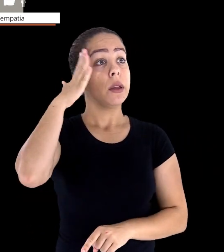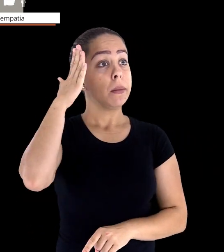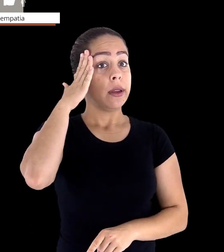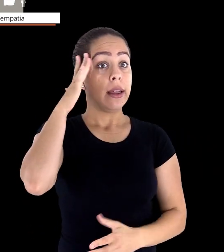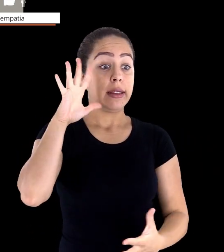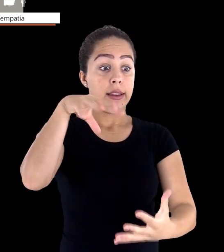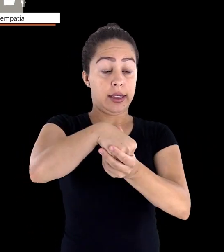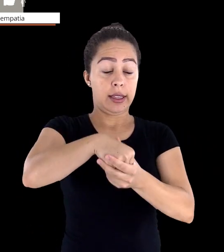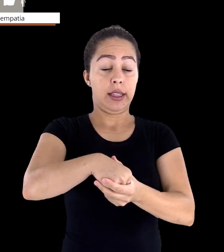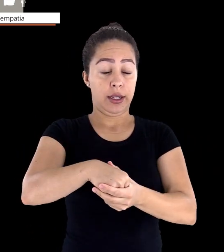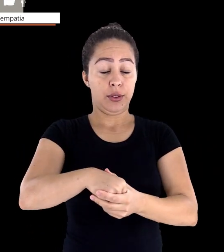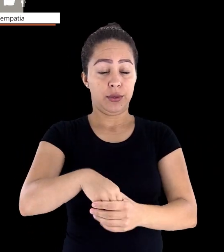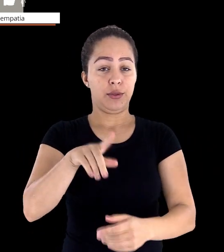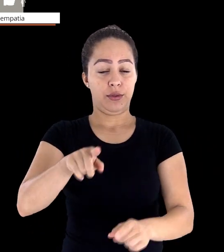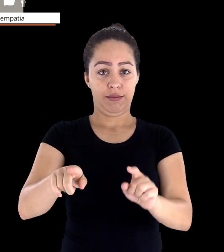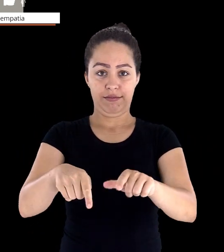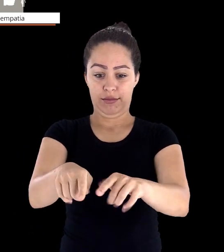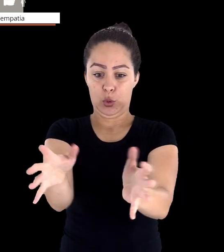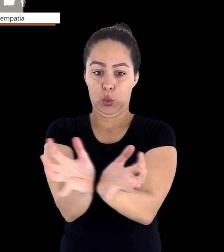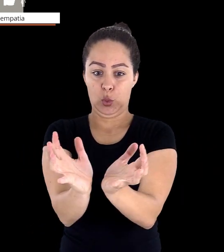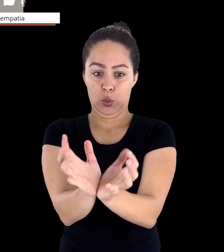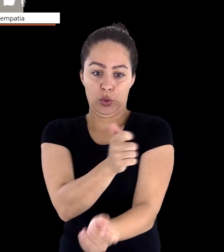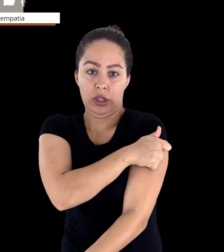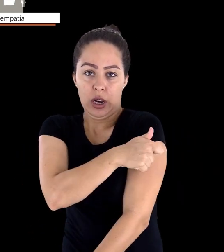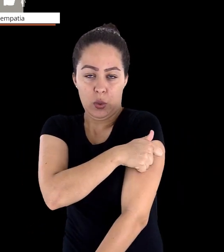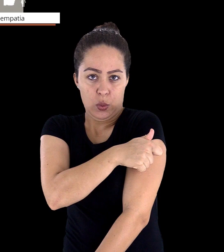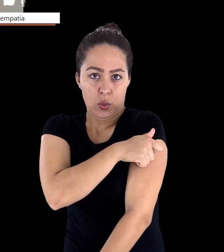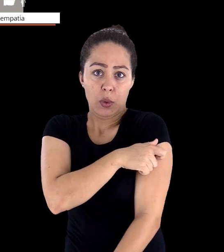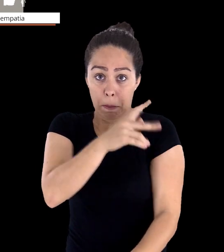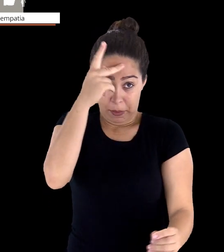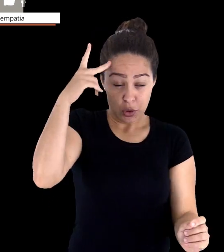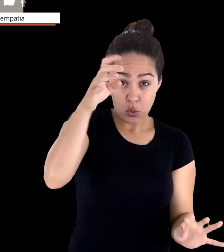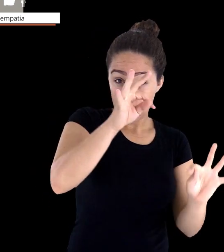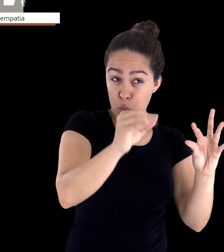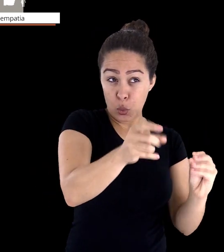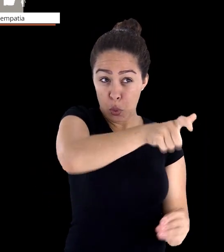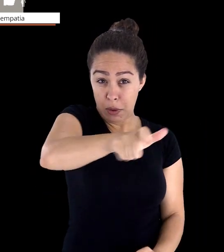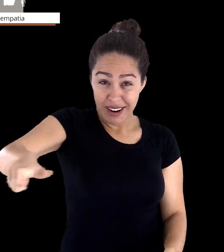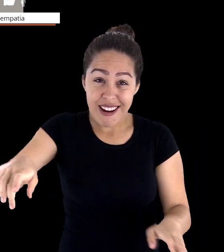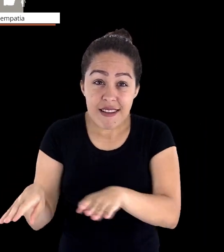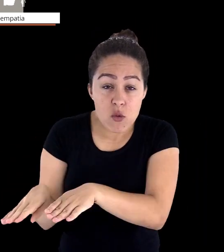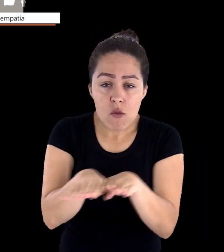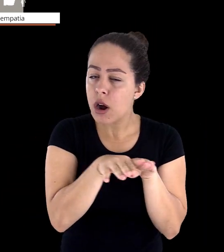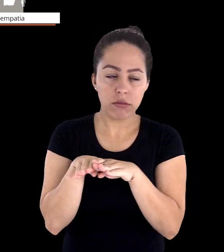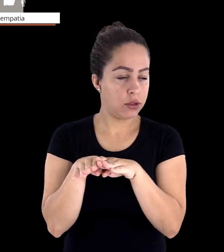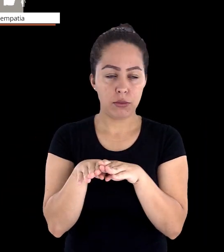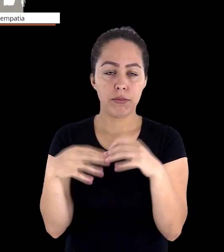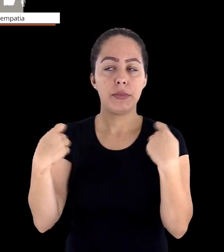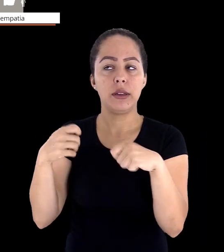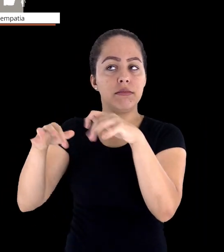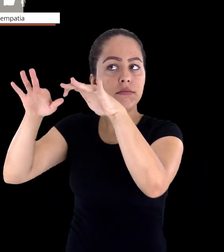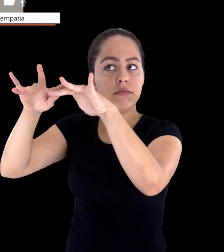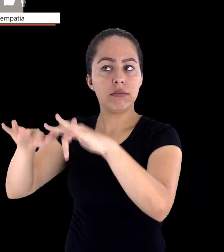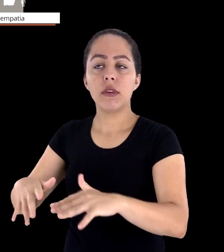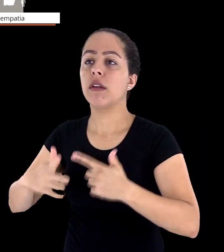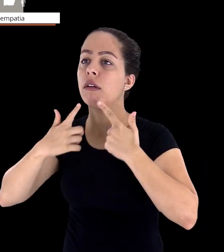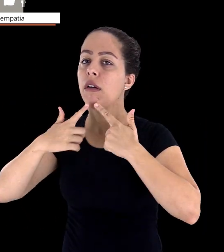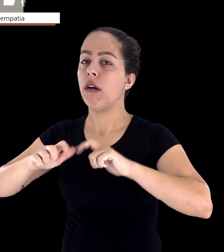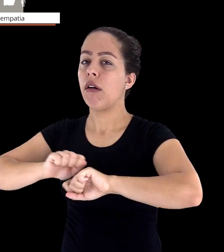turma teremos vários estilos, nem todos vão corresponder da mesma forma. Procurar utilizar uma escrita fluida,